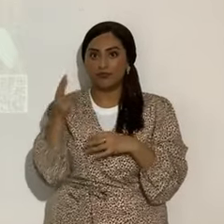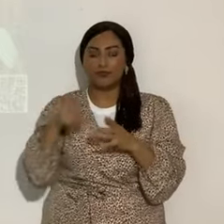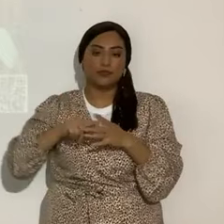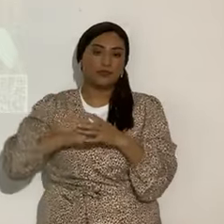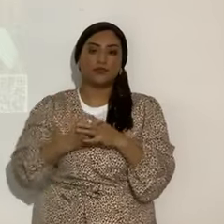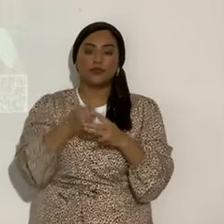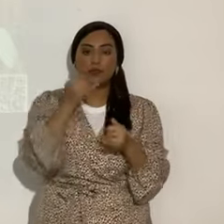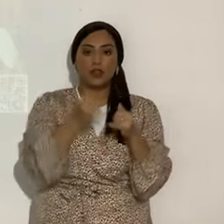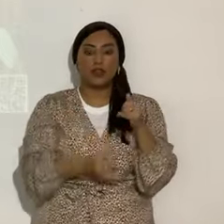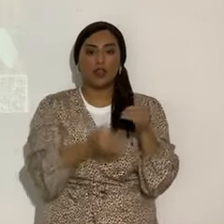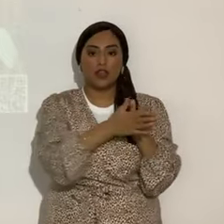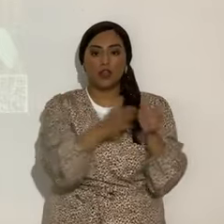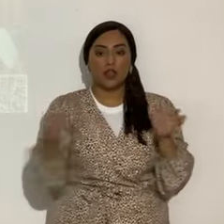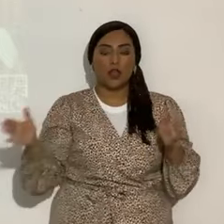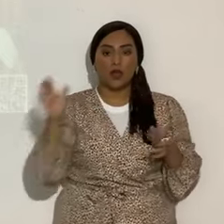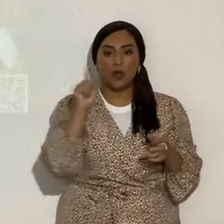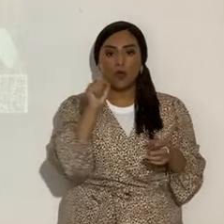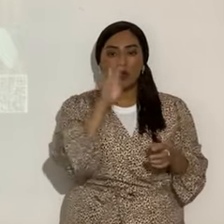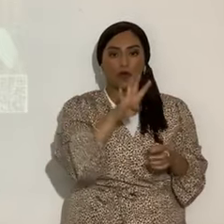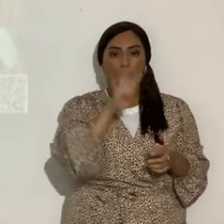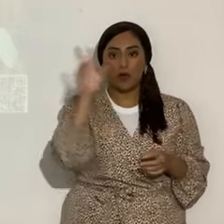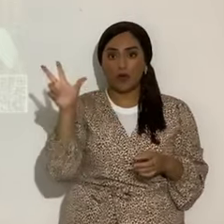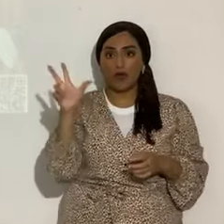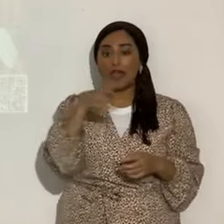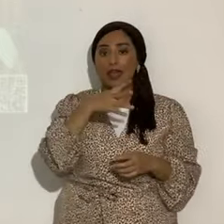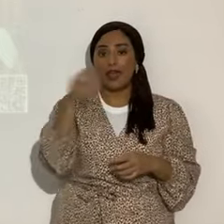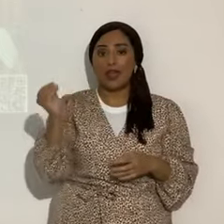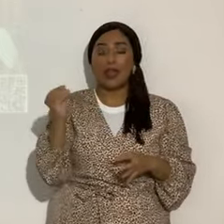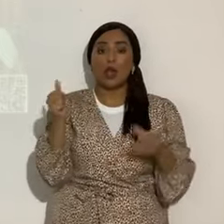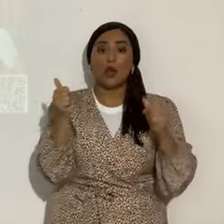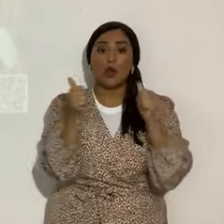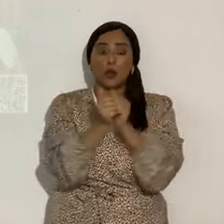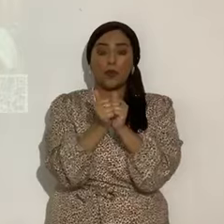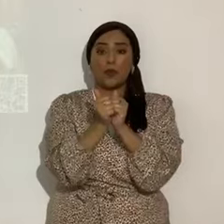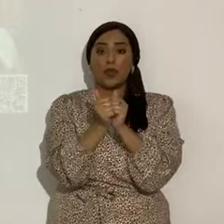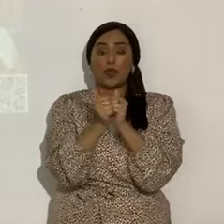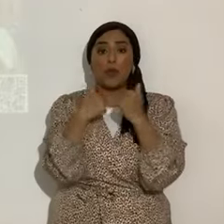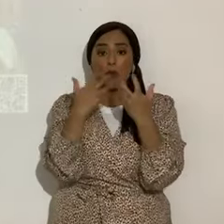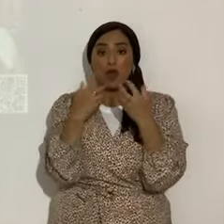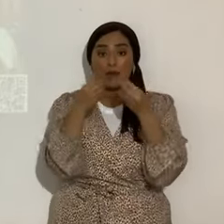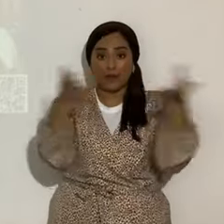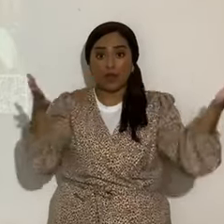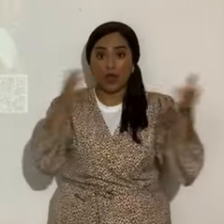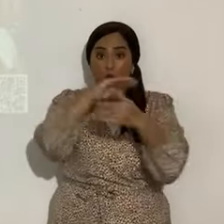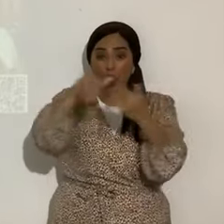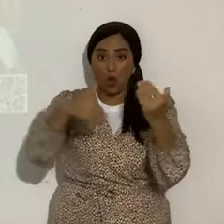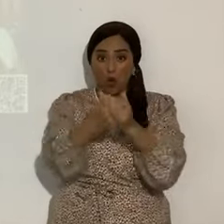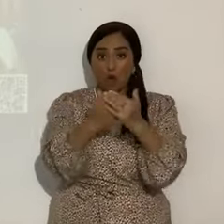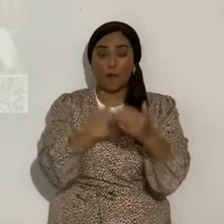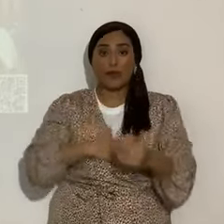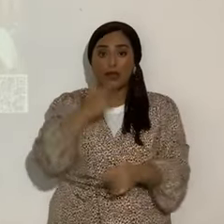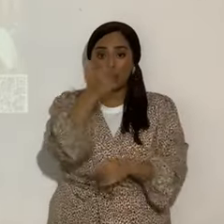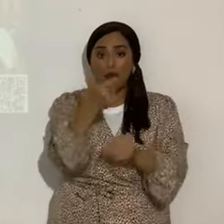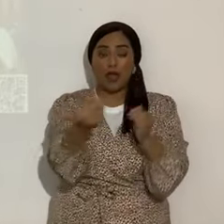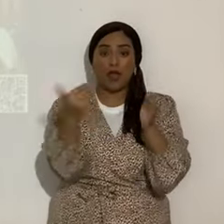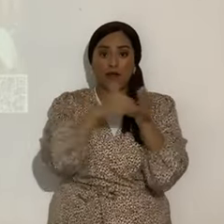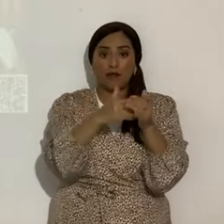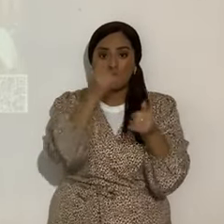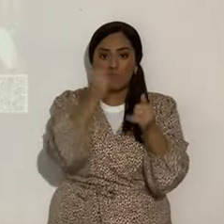recta final 143 y con recomendarles a todos que vean otra vez recta final 140.